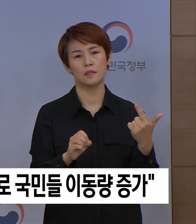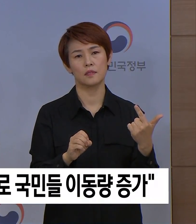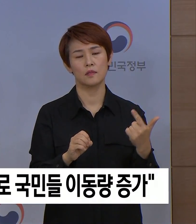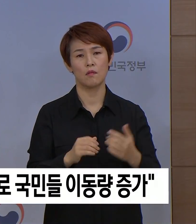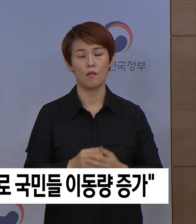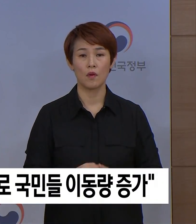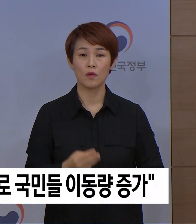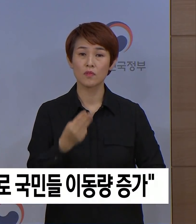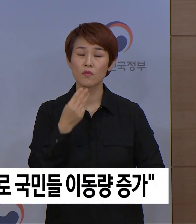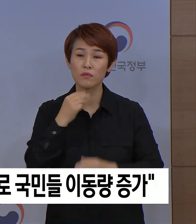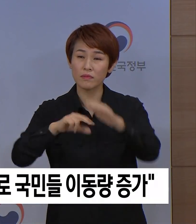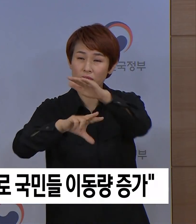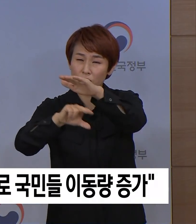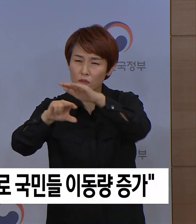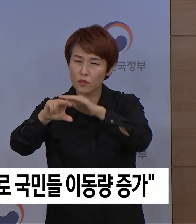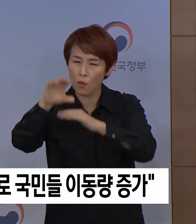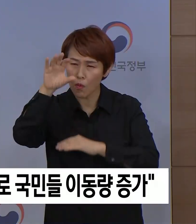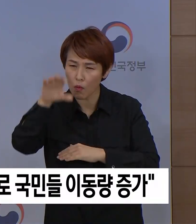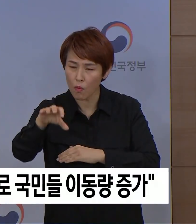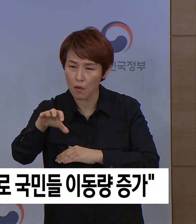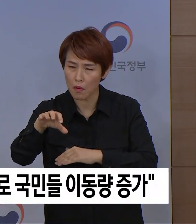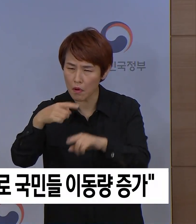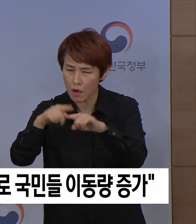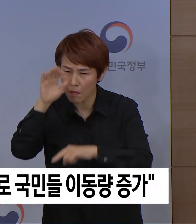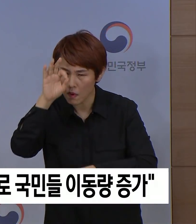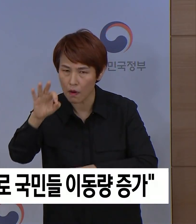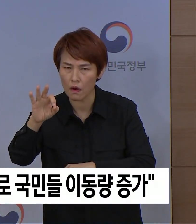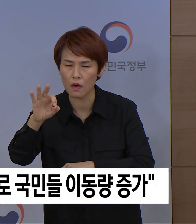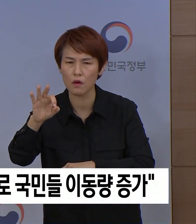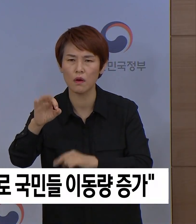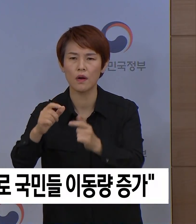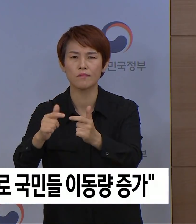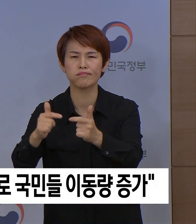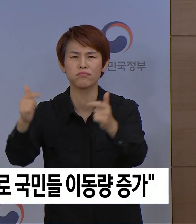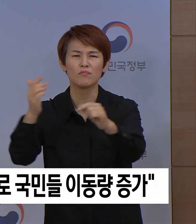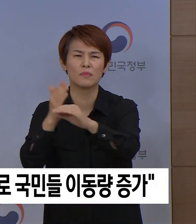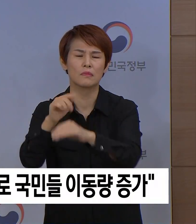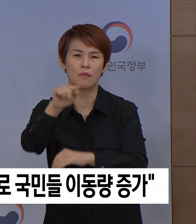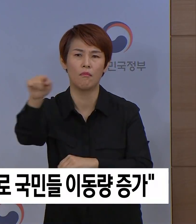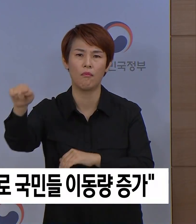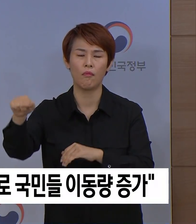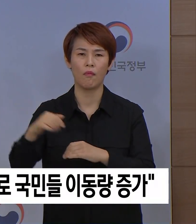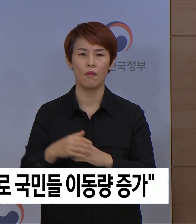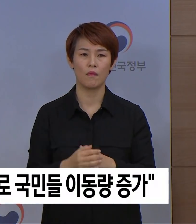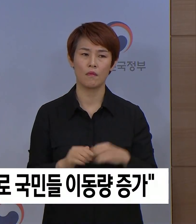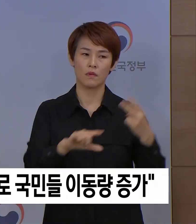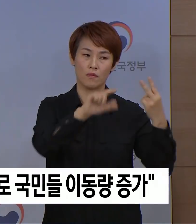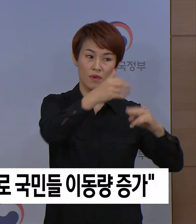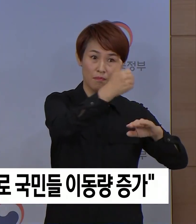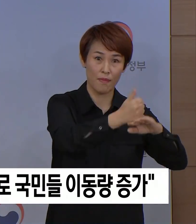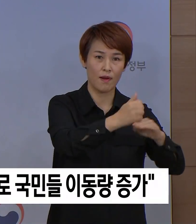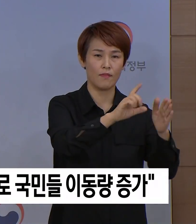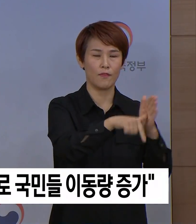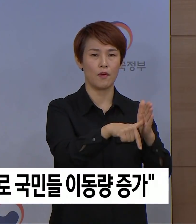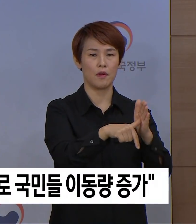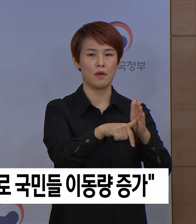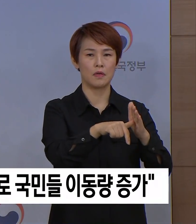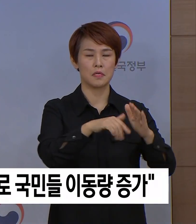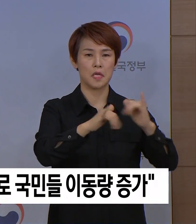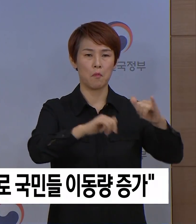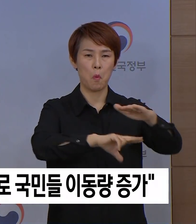서울 지하철 이동량 분석 결과도 동일한 결과를 보여주고 있습니다. 2월 말경 급감하였다가